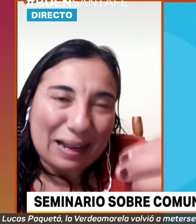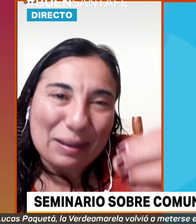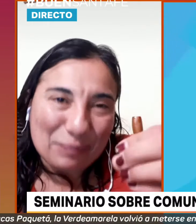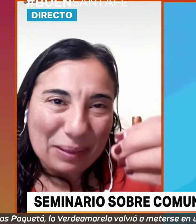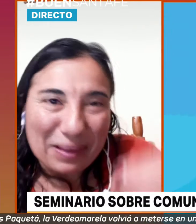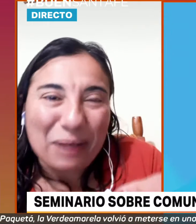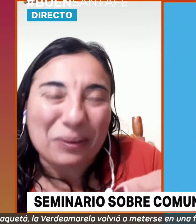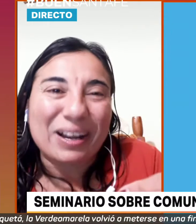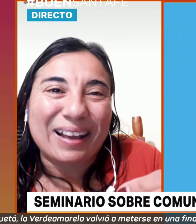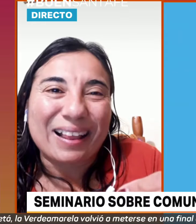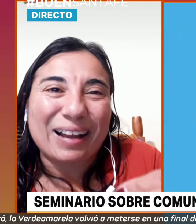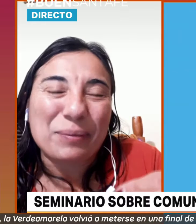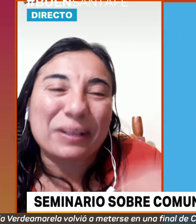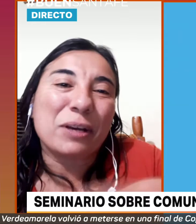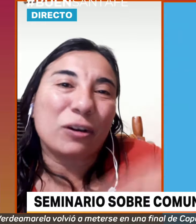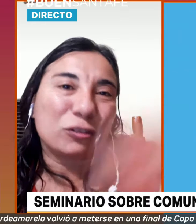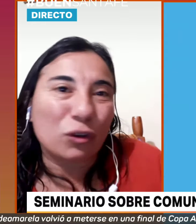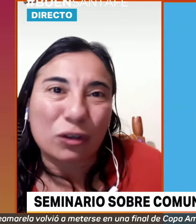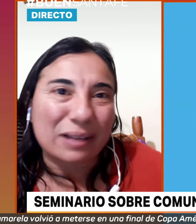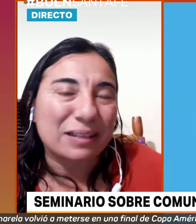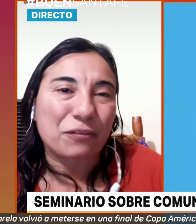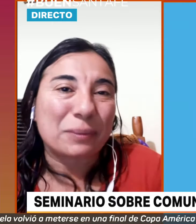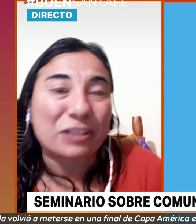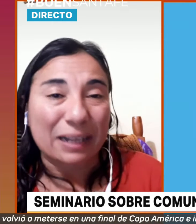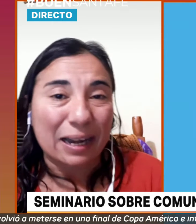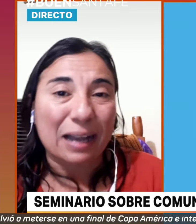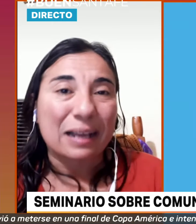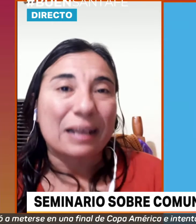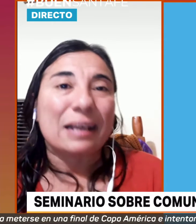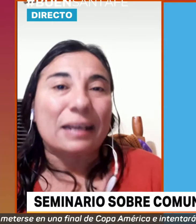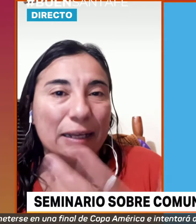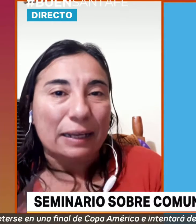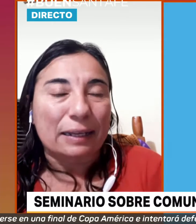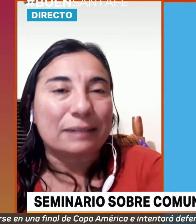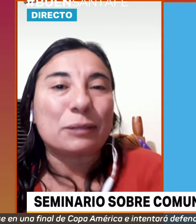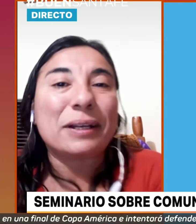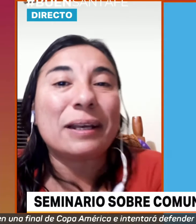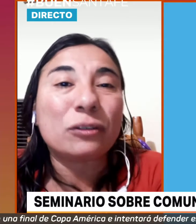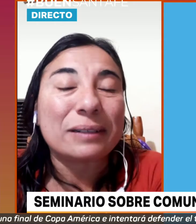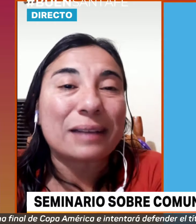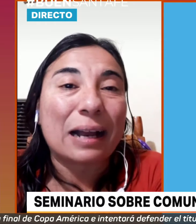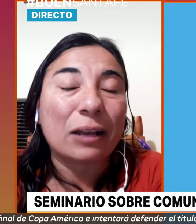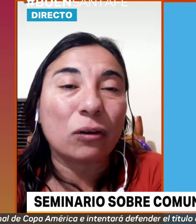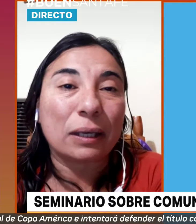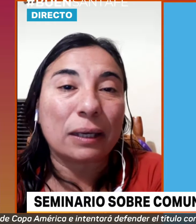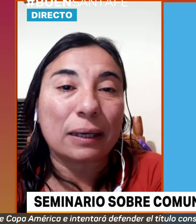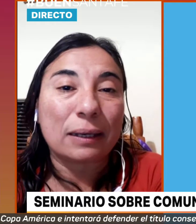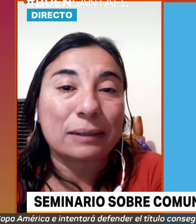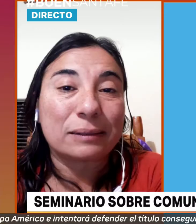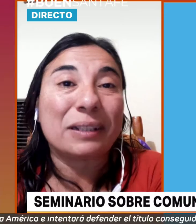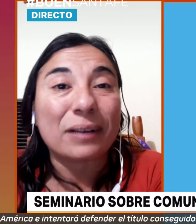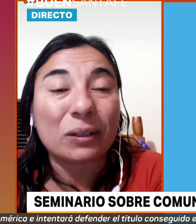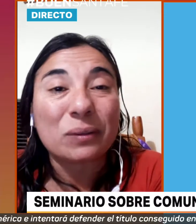de las cuestiones ligadas a la pandemia, todo lo que hace la información en general, si bien esto es algo que